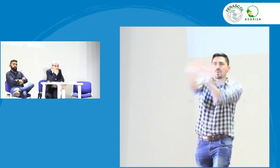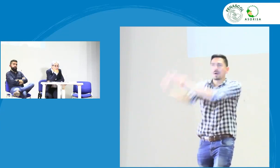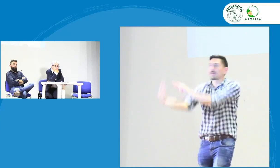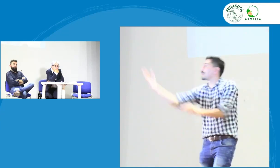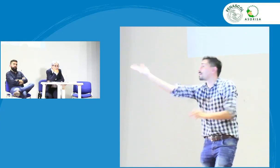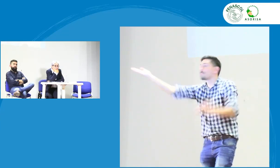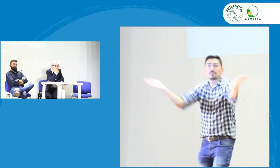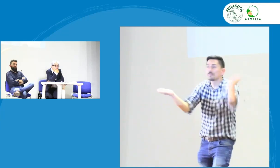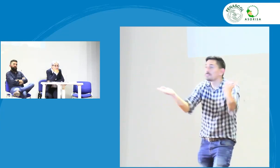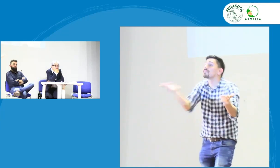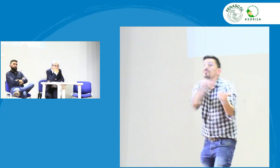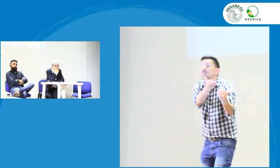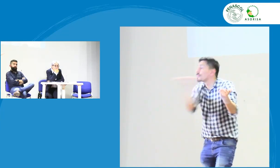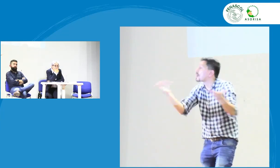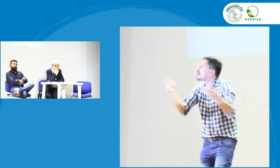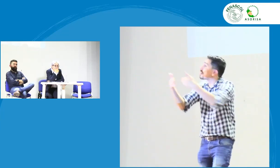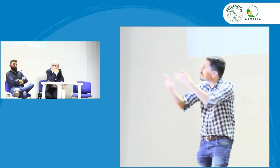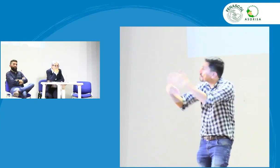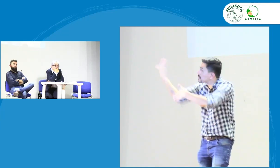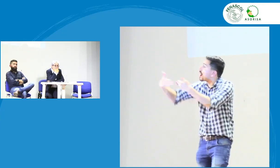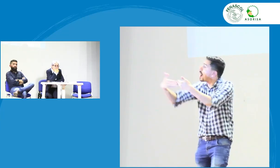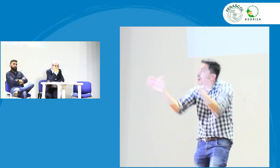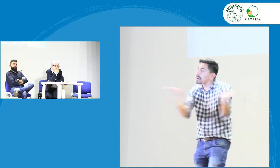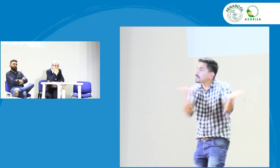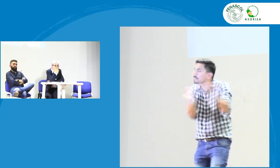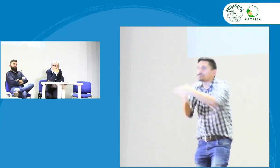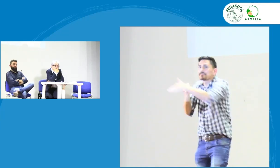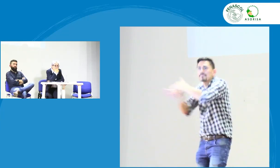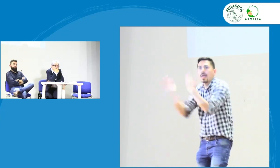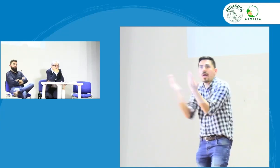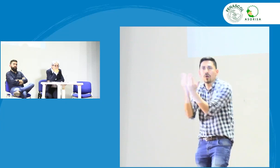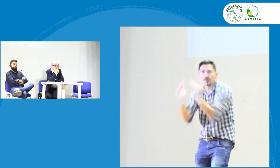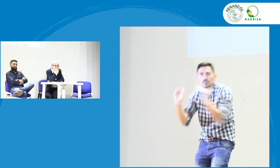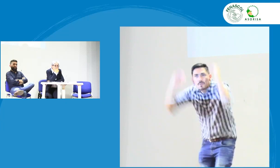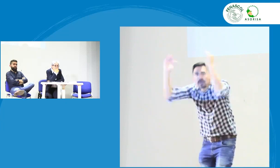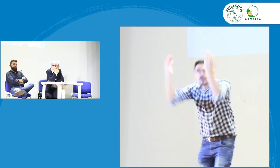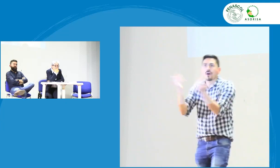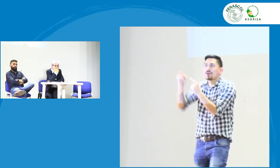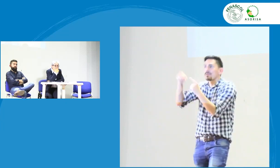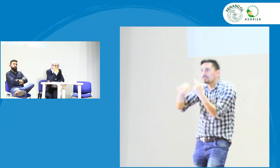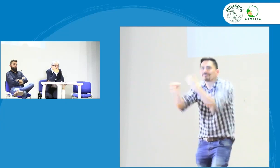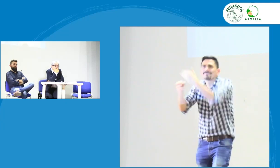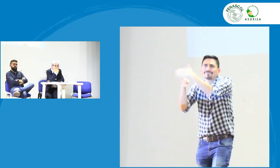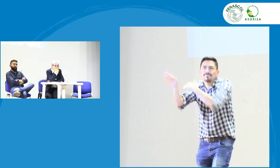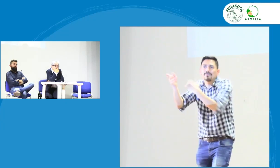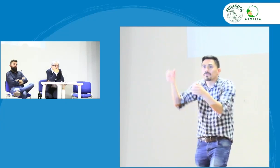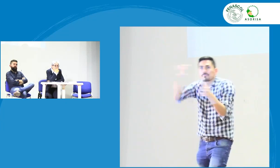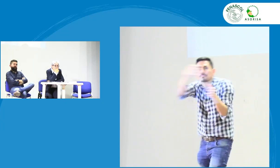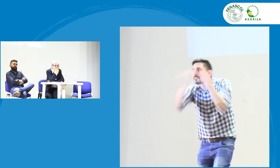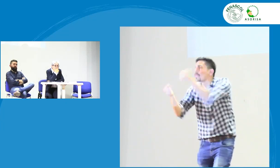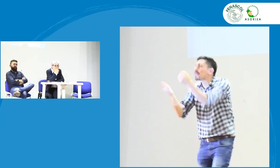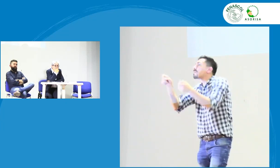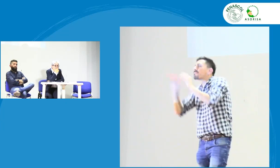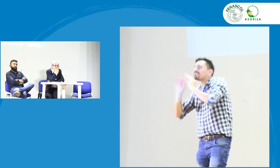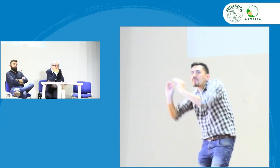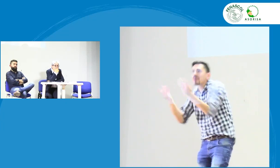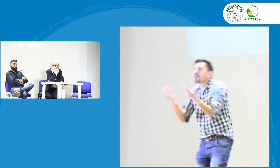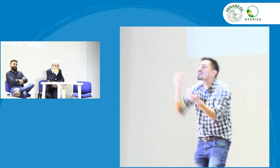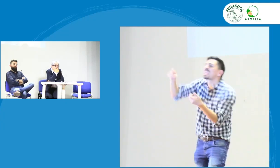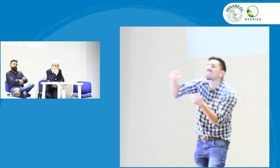esta información y ser un puente entre las subdirecciones en el INSOR y poder tener esa accesibilidad la educación